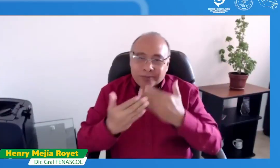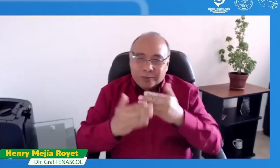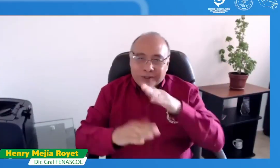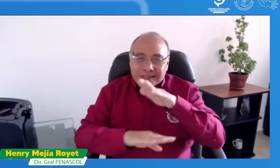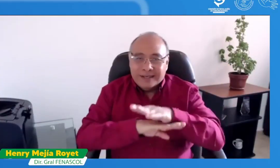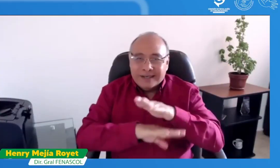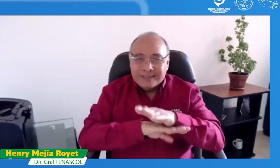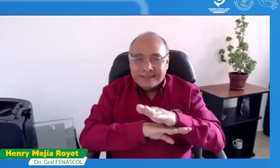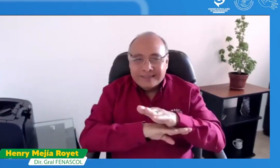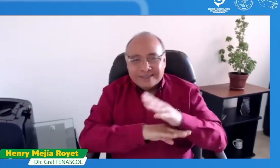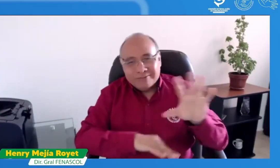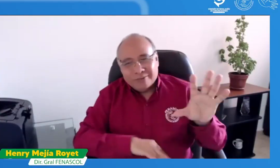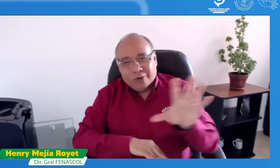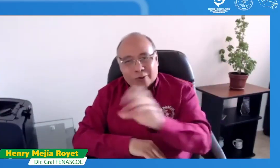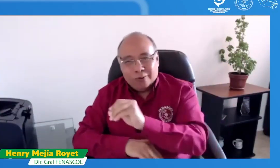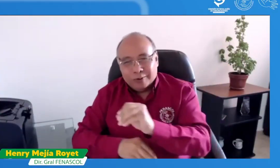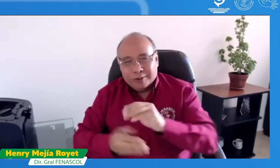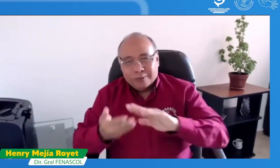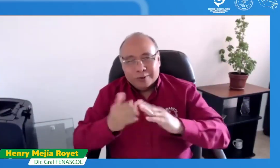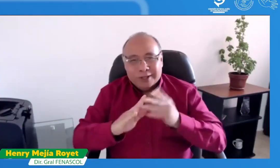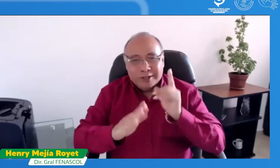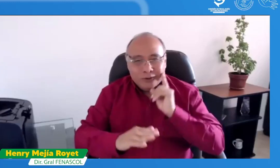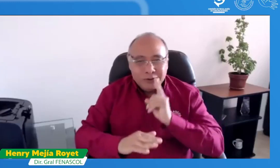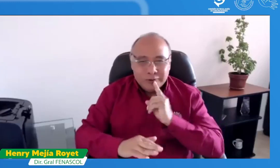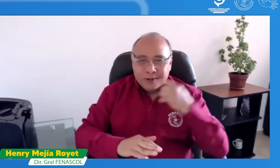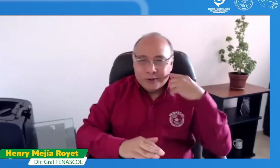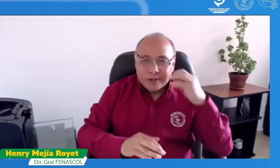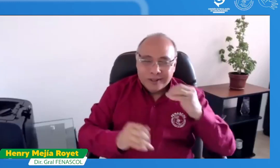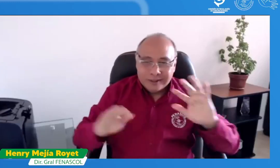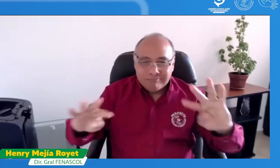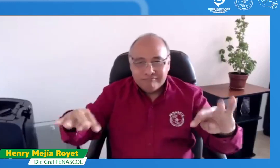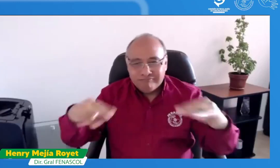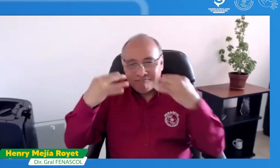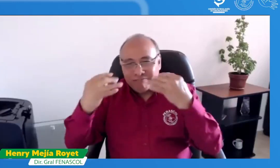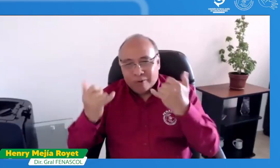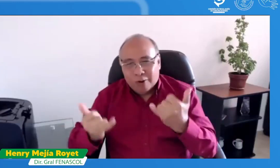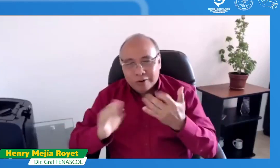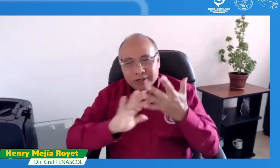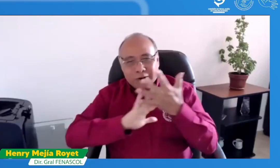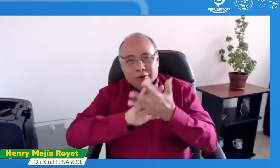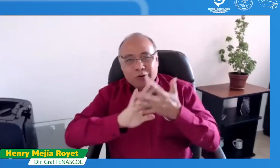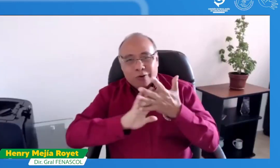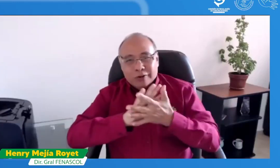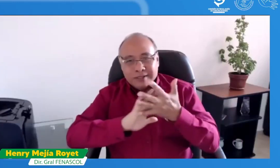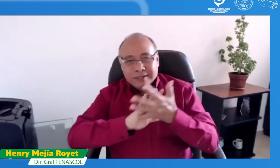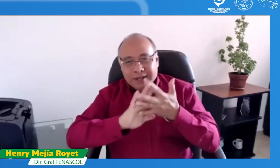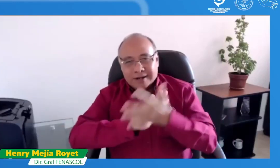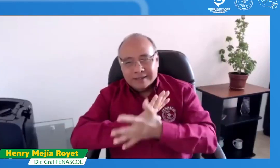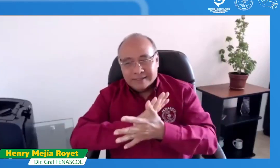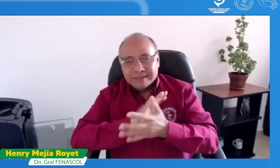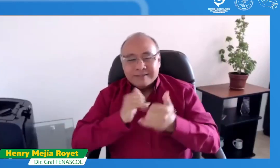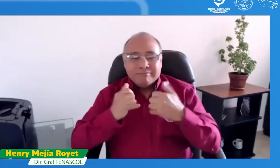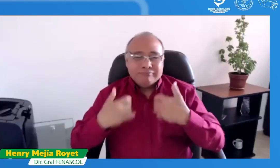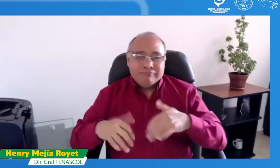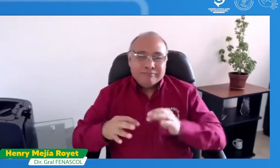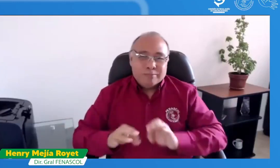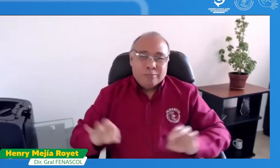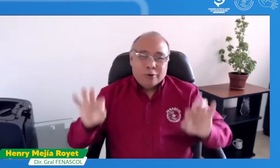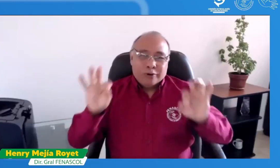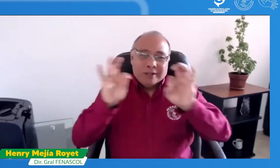Hola, muy buenas tardes a toda la comunidad sorda y a los oyentes que están aquí